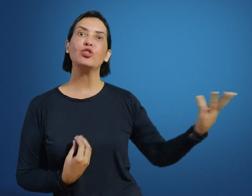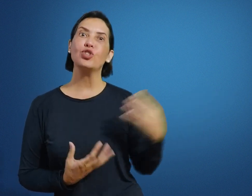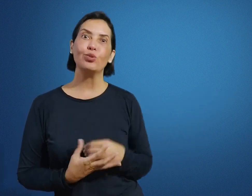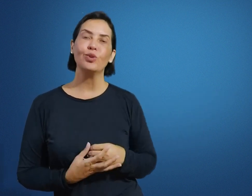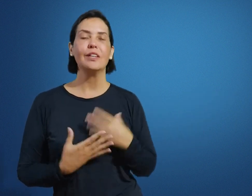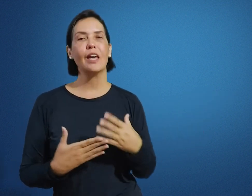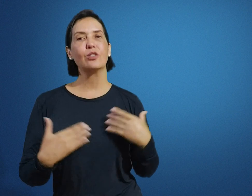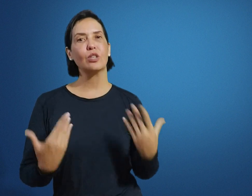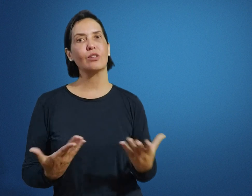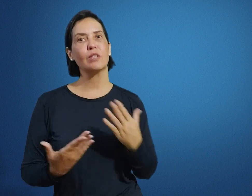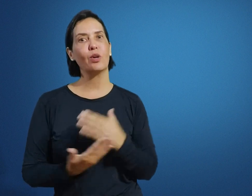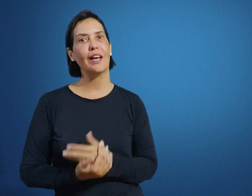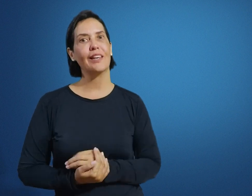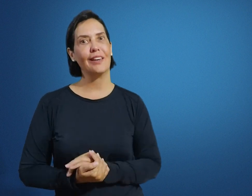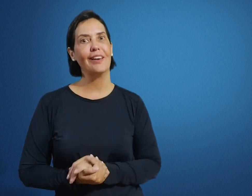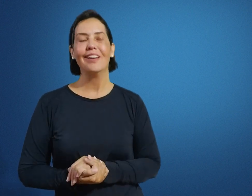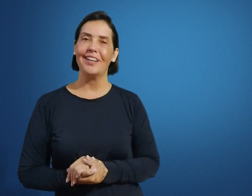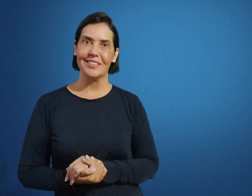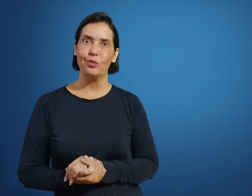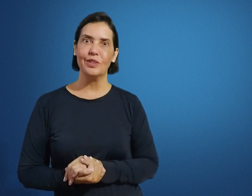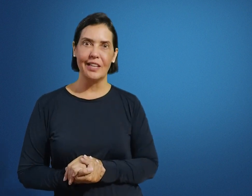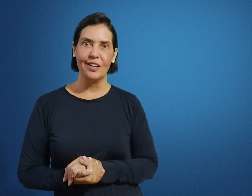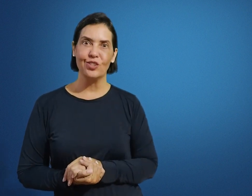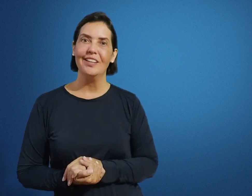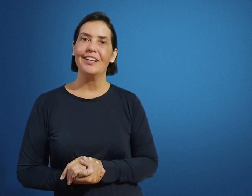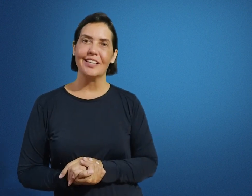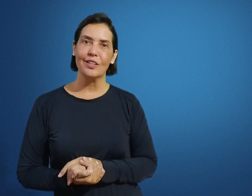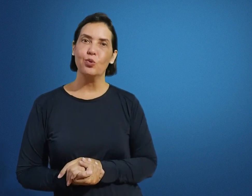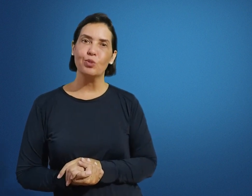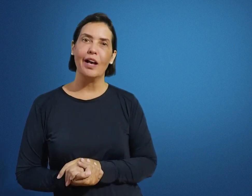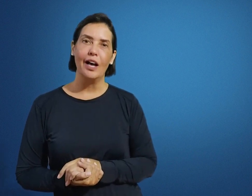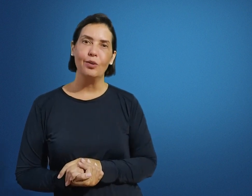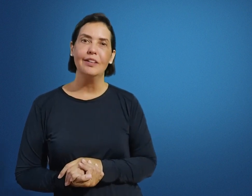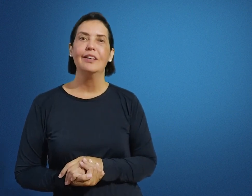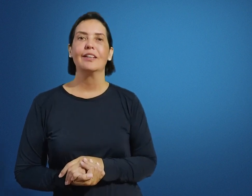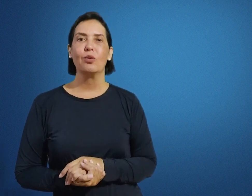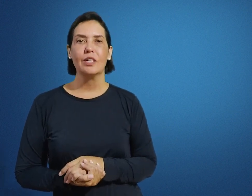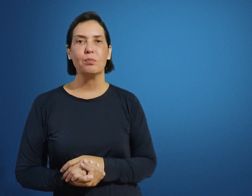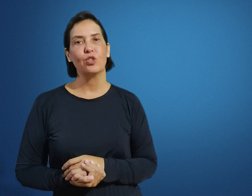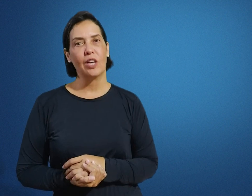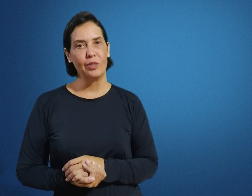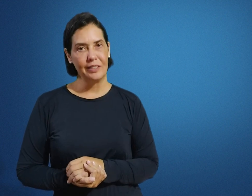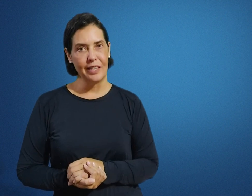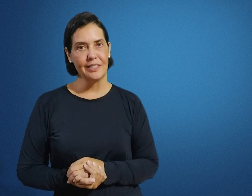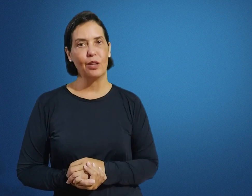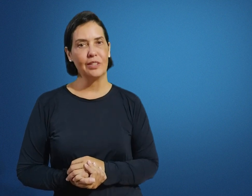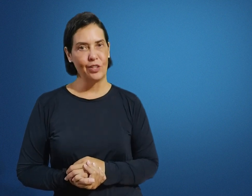distinto. E é isso que nós vamos abordar aqui, nesta unidade, nesta última aula, que corresponde à aula 3, da unidade